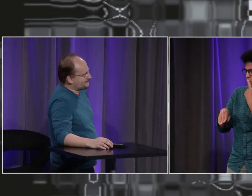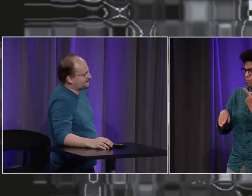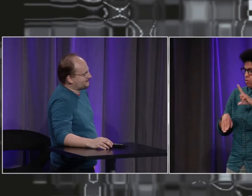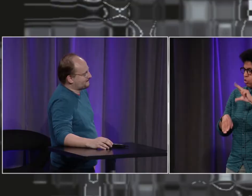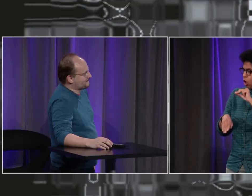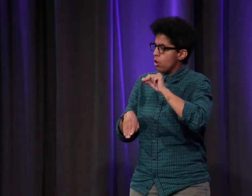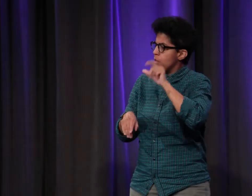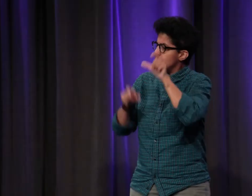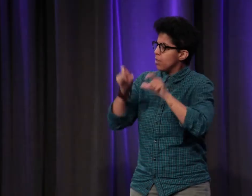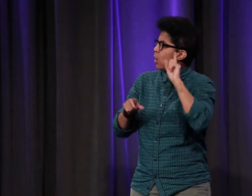maladie